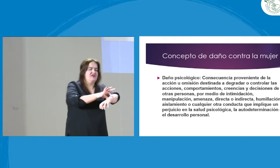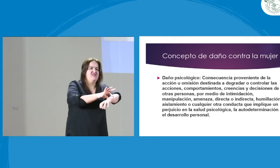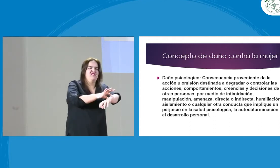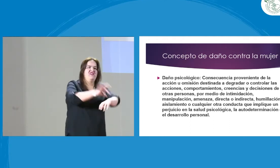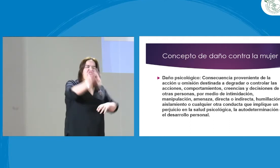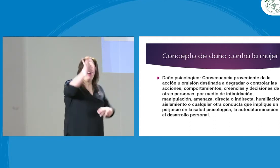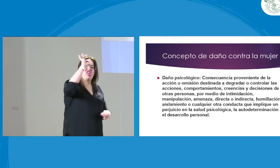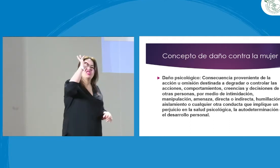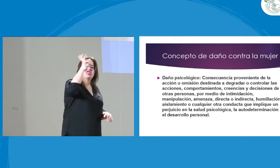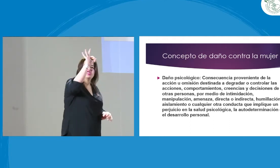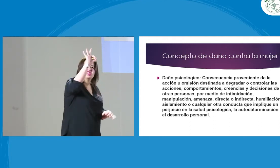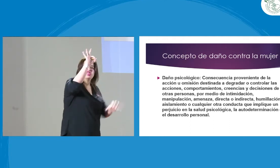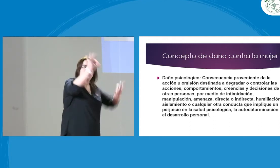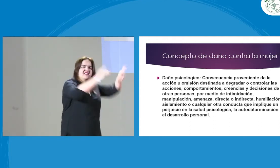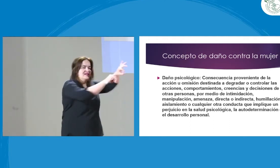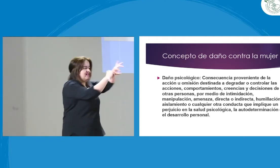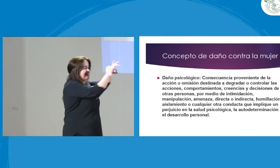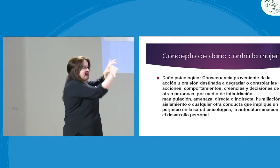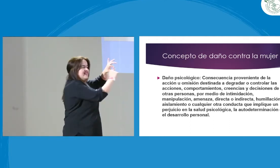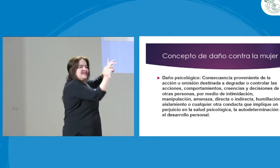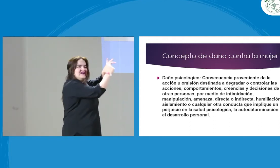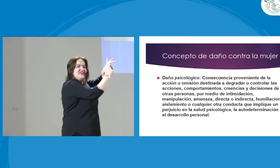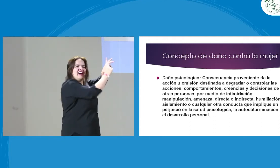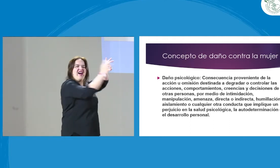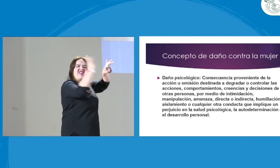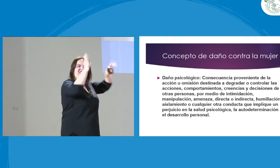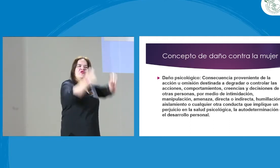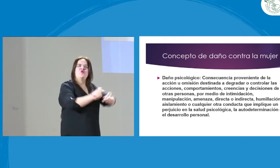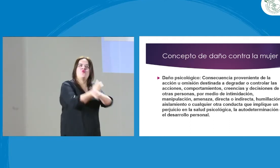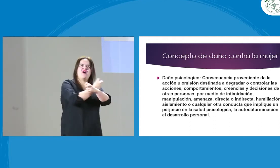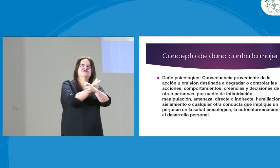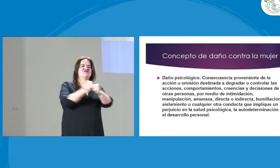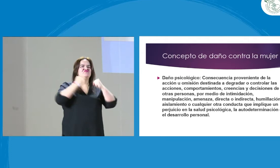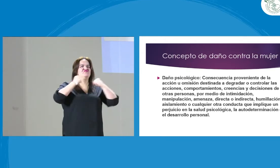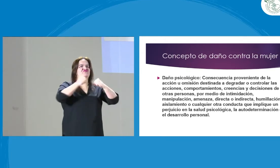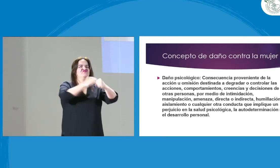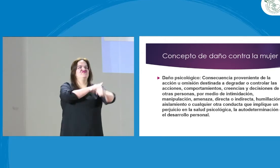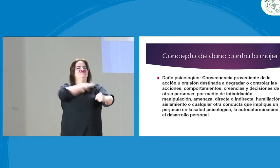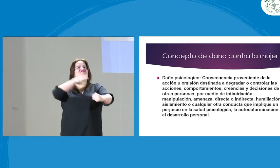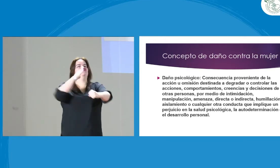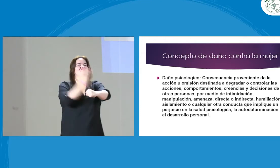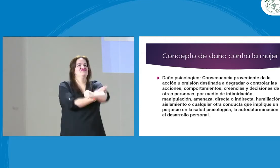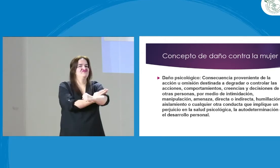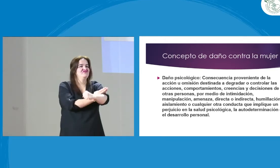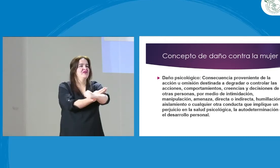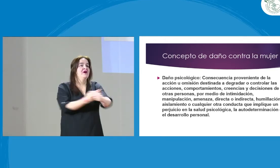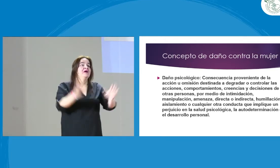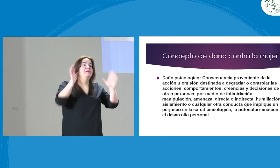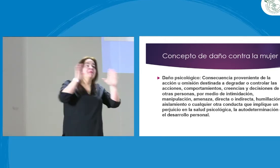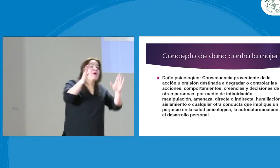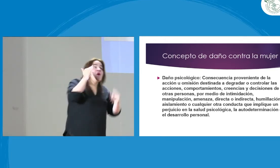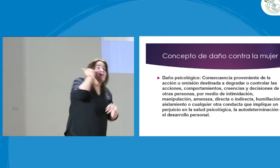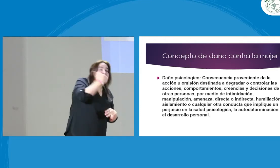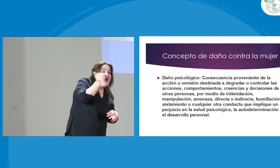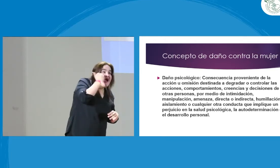tienen los huesos gruesos, son fuertes,